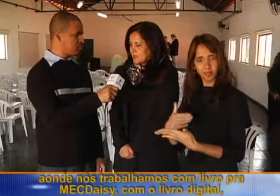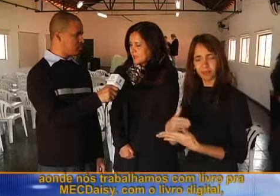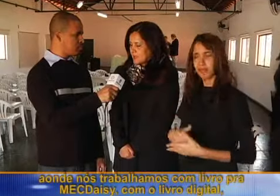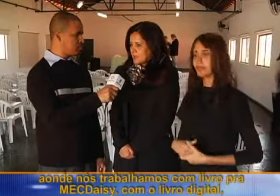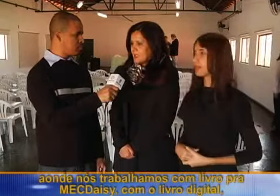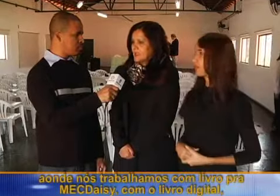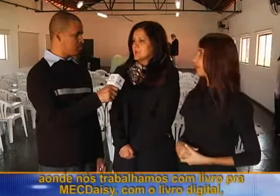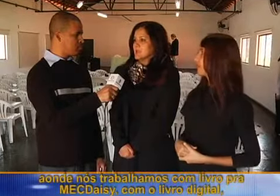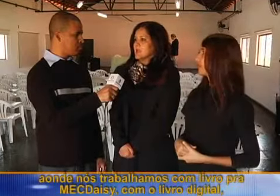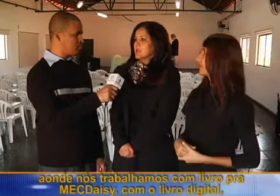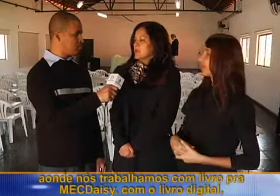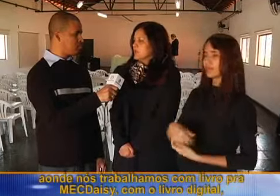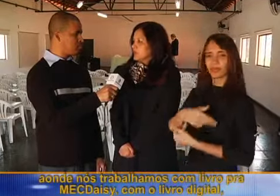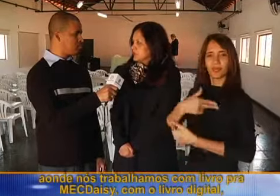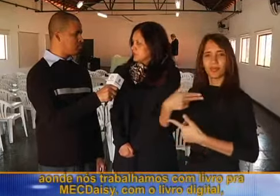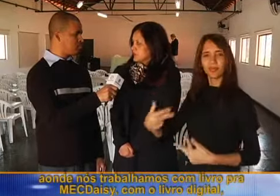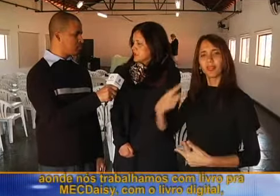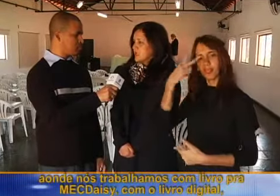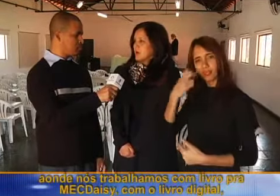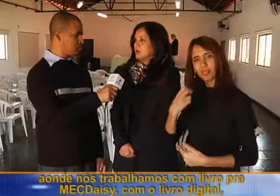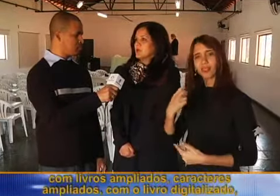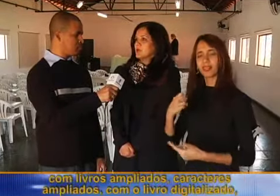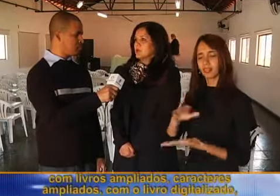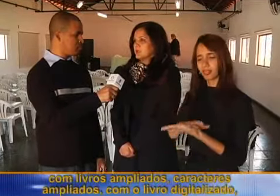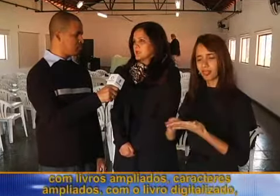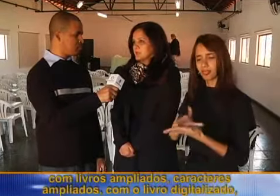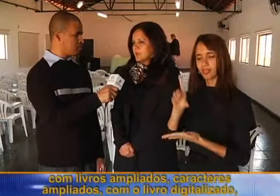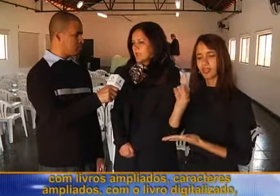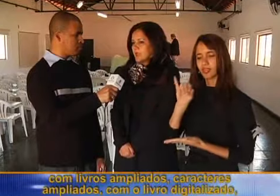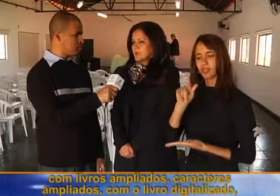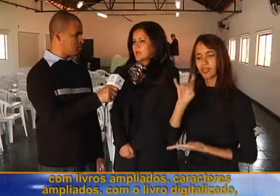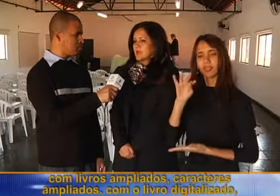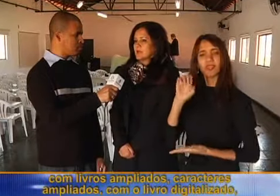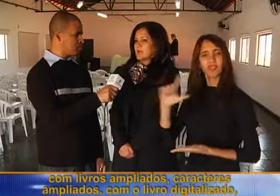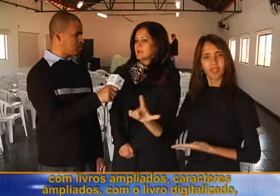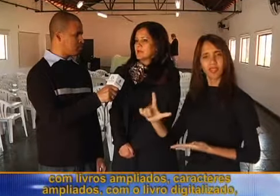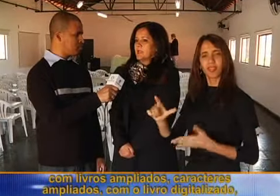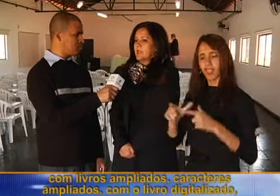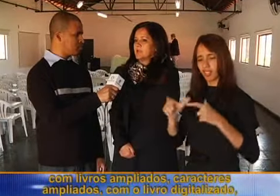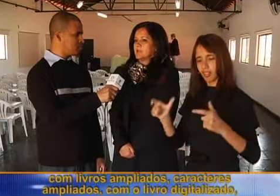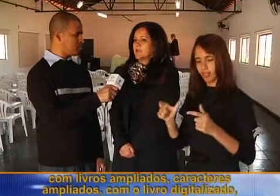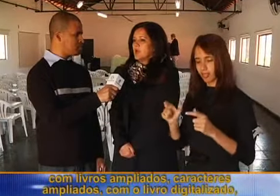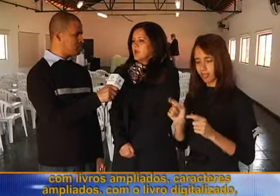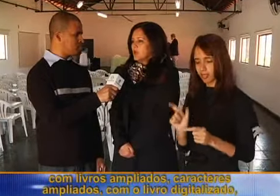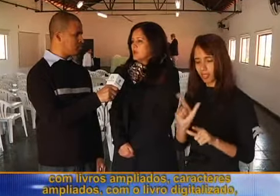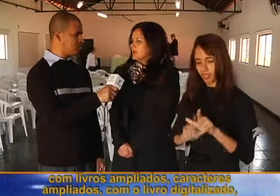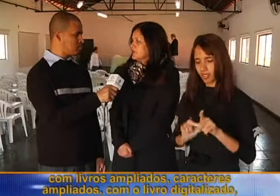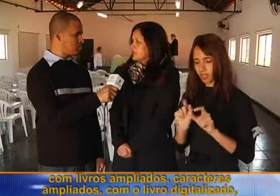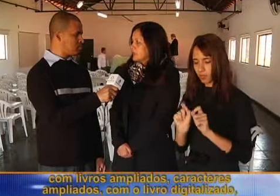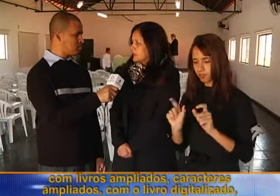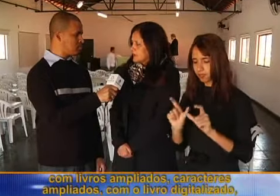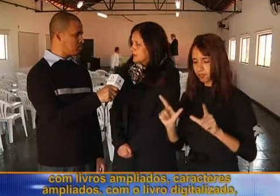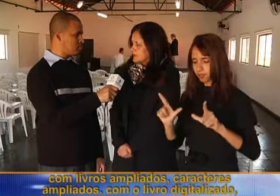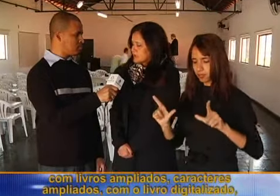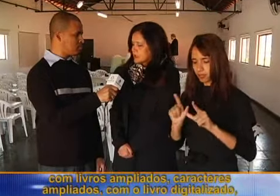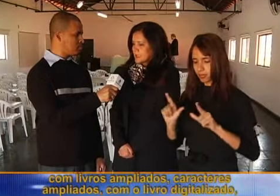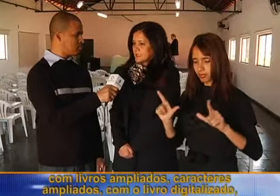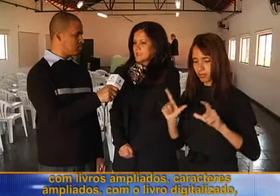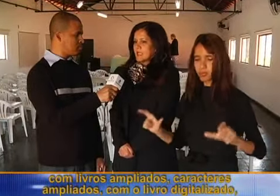o MECDACE, com o livro digital, com livros ampliados, caracteres ampliados, com o livro